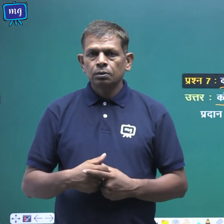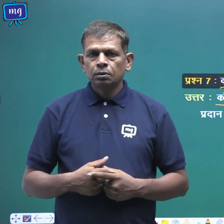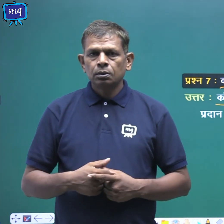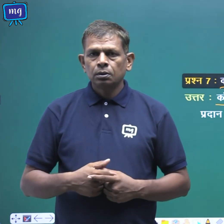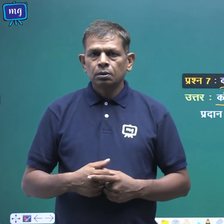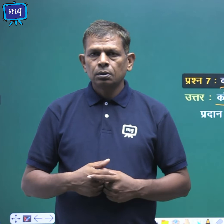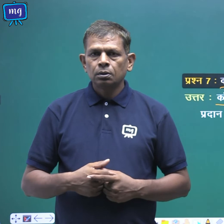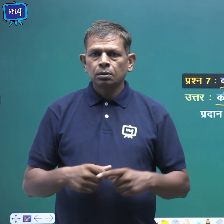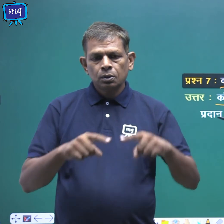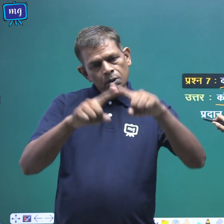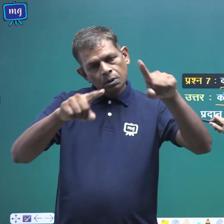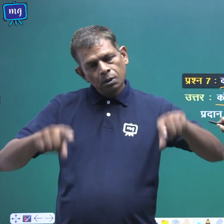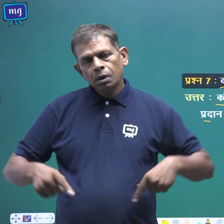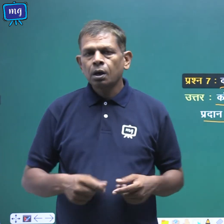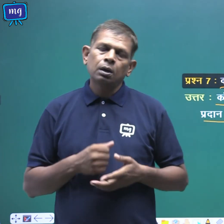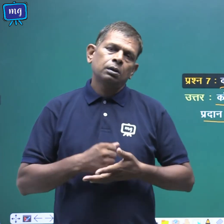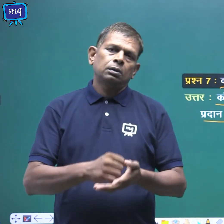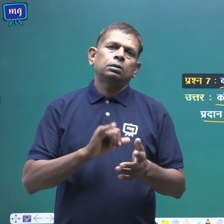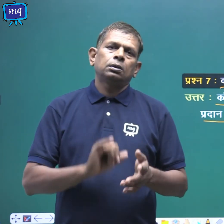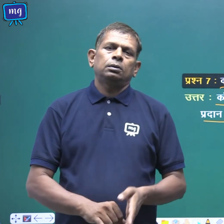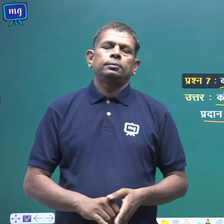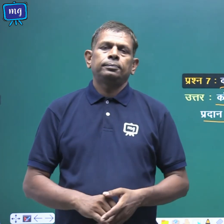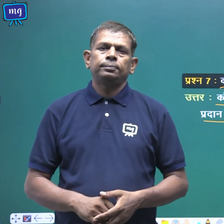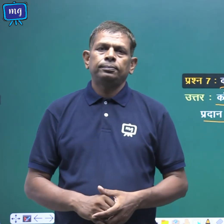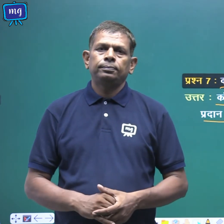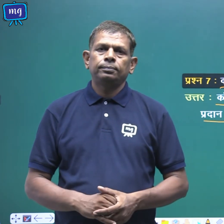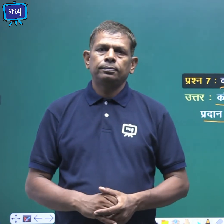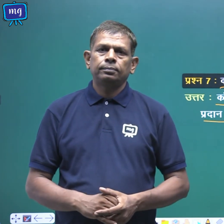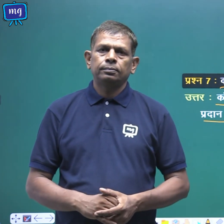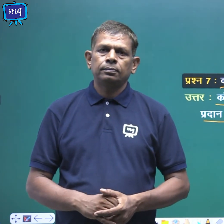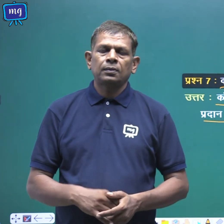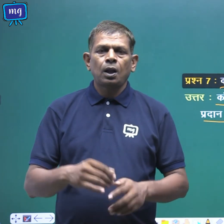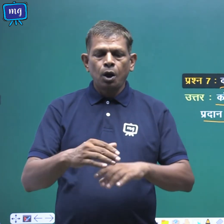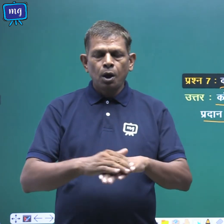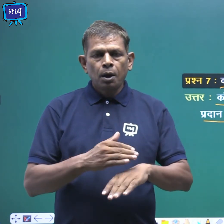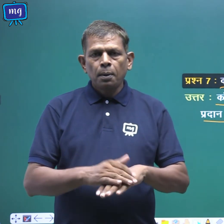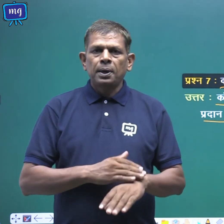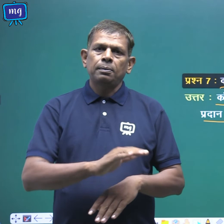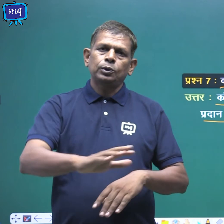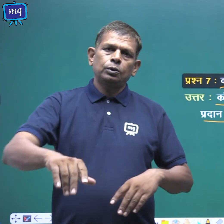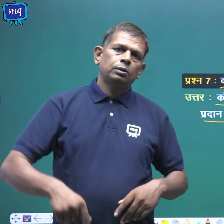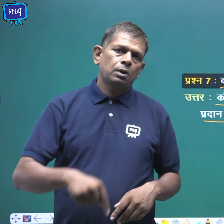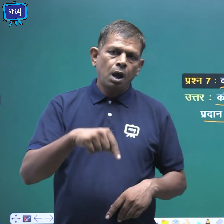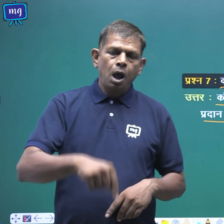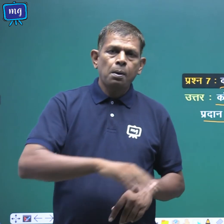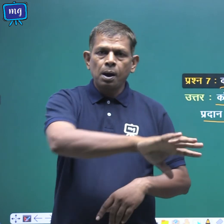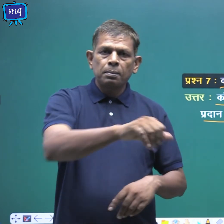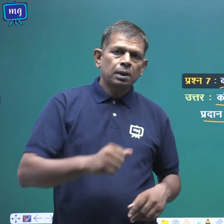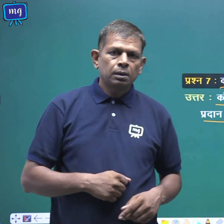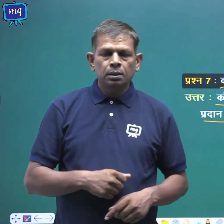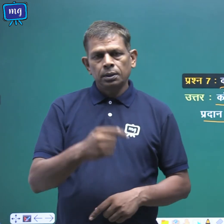आकरती प्रदान करता है तो प्यारे बच्चों अब हमने